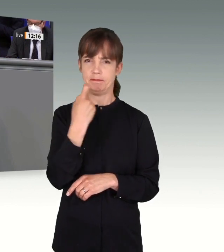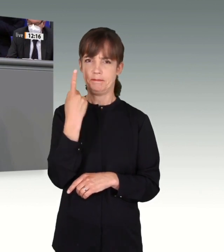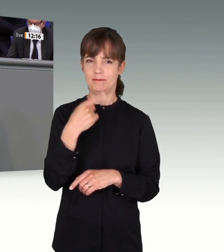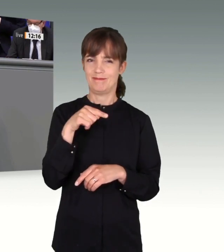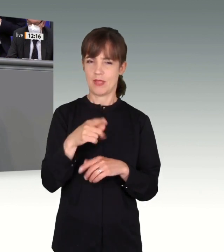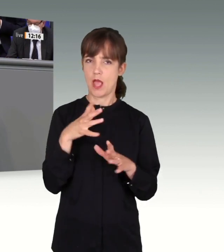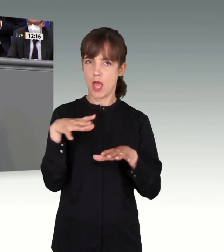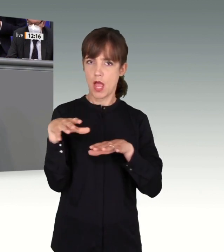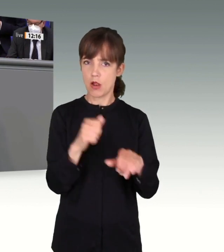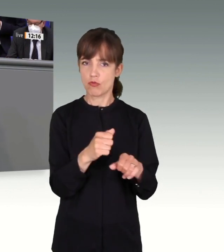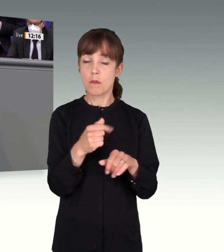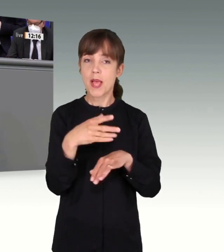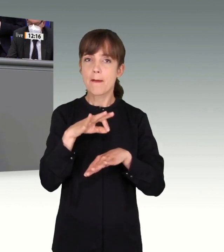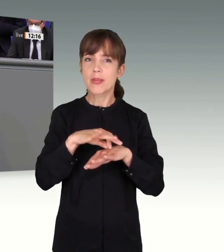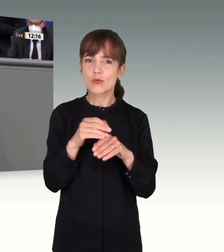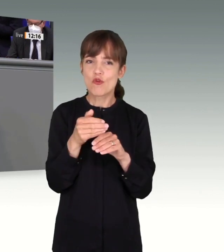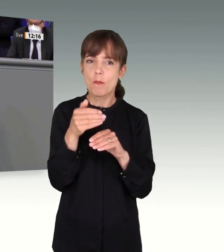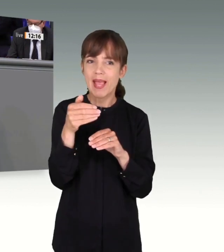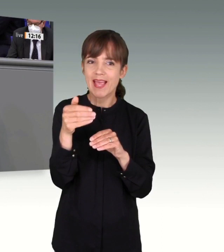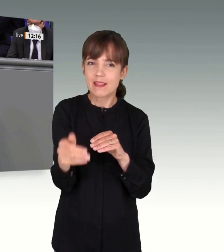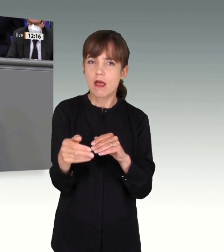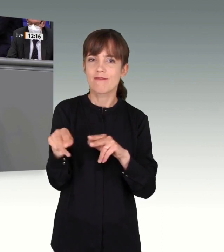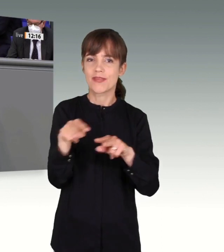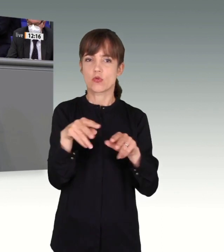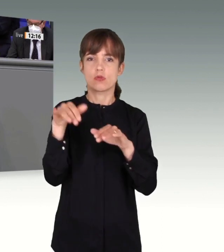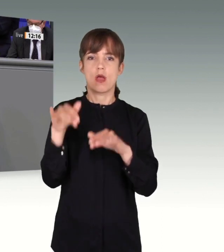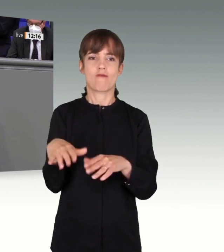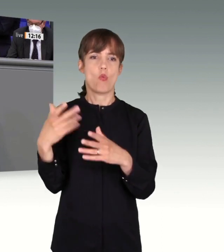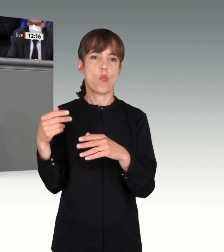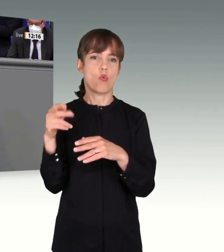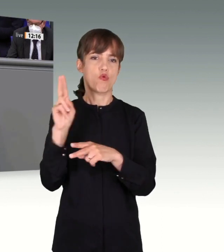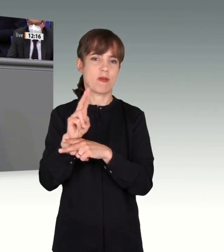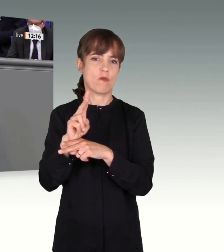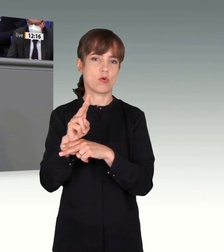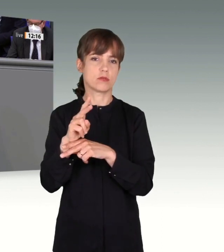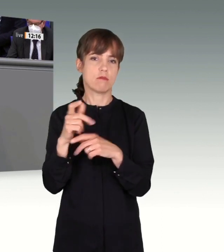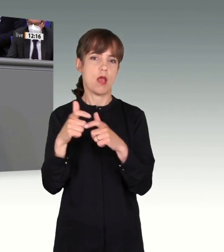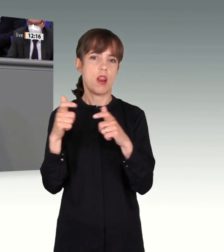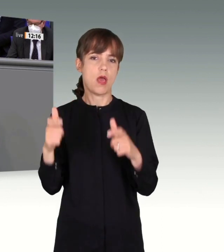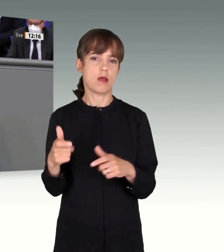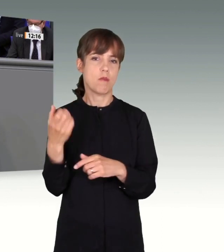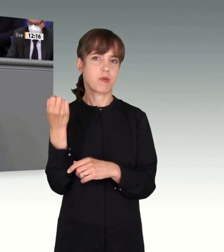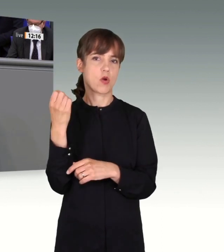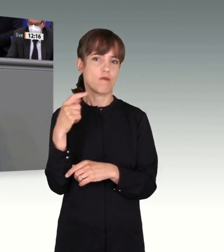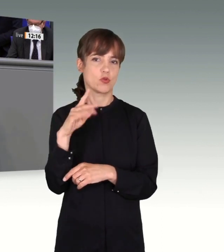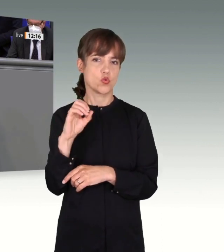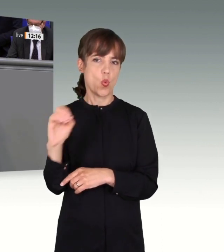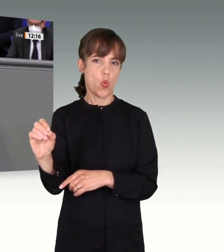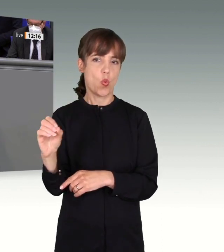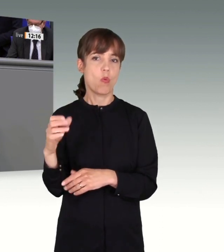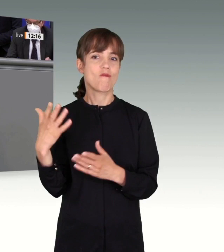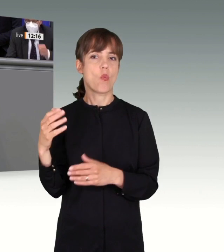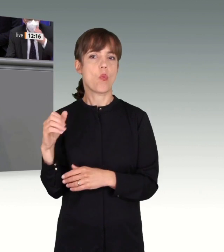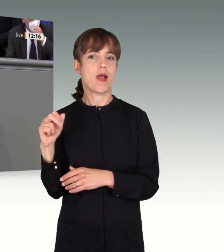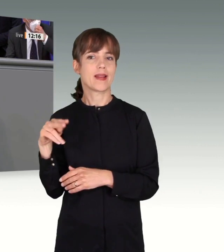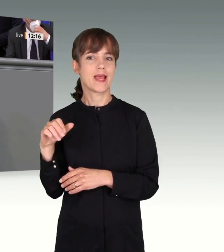aufgetaucht ist einer Videoüberwachungsanlage des Bahnhofs Zoo, wo sich Anis Amri nicht rennend, sondern schlendend zum Tatort hin und nicht vom